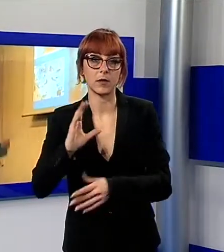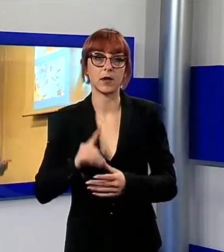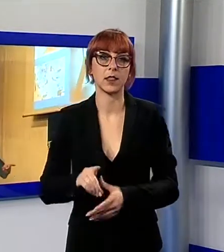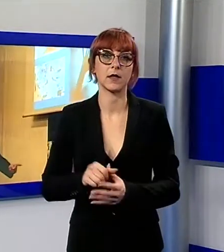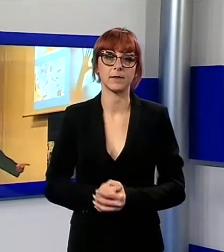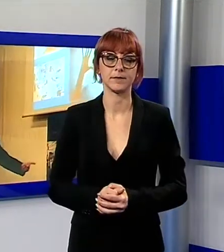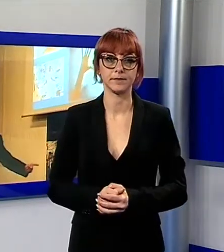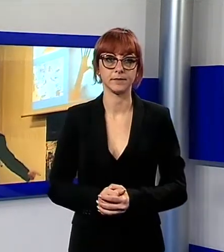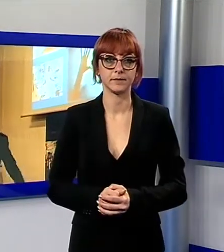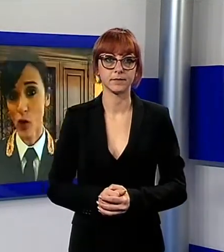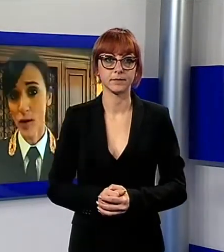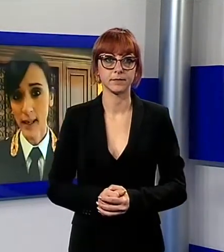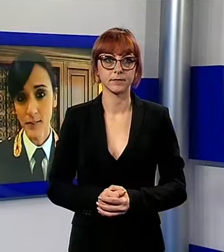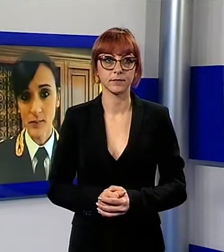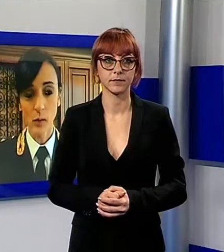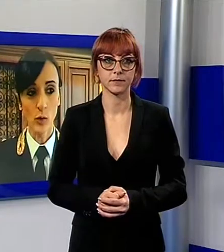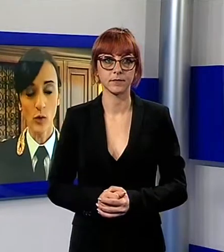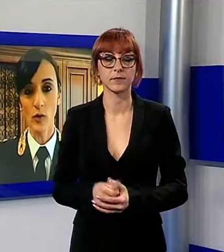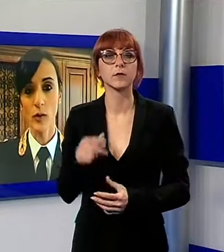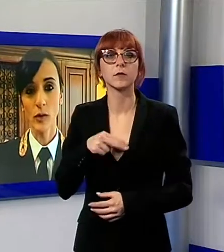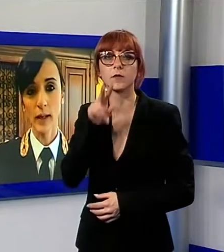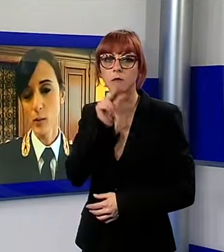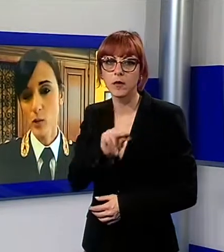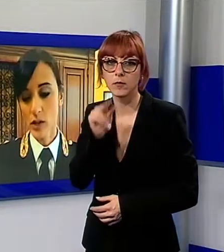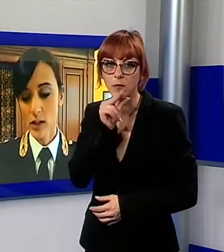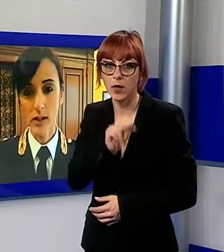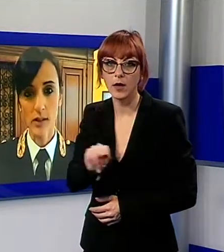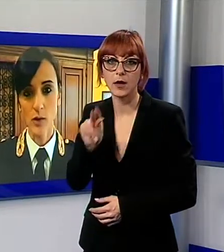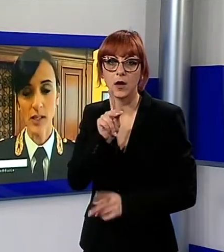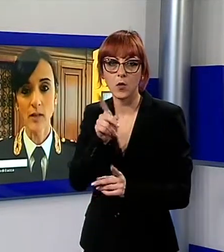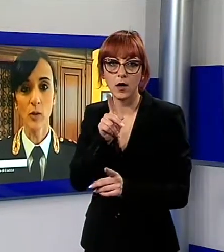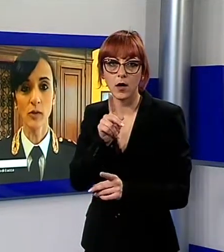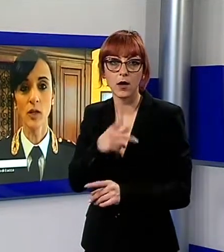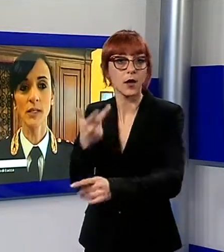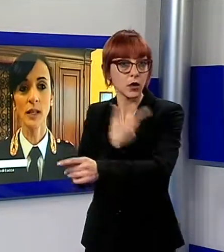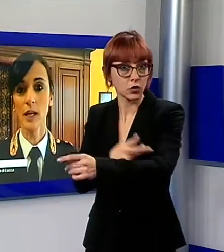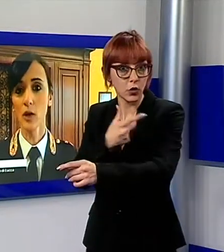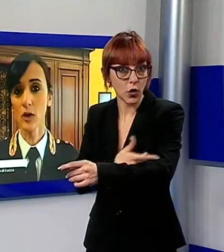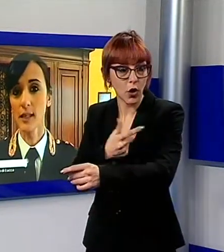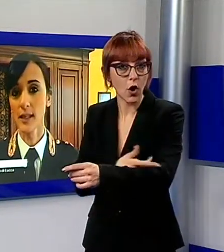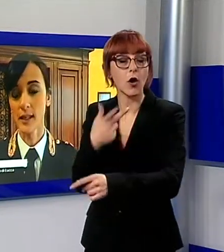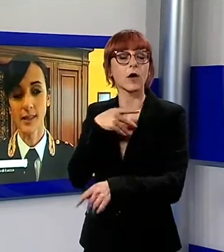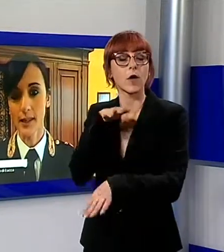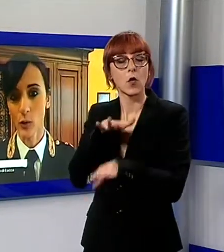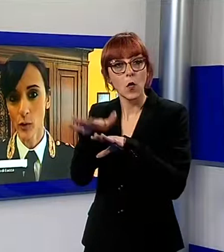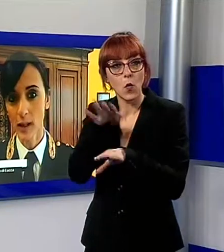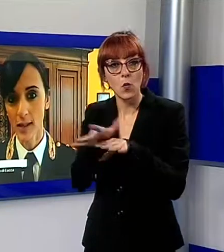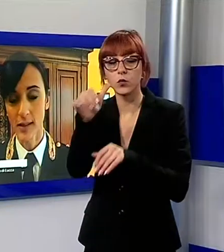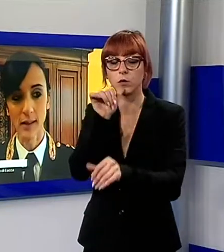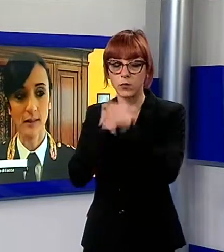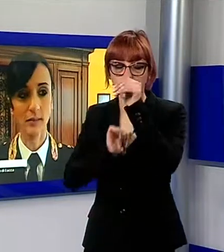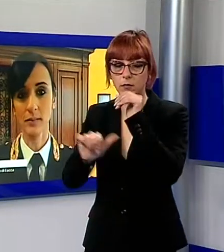parlato di droga, di uso e abuso di sostanze stupefacenti e alcoliche e delle